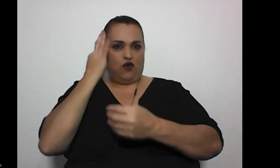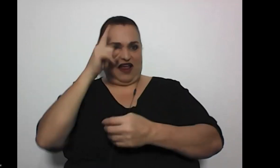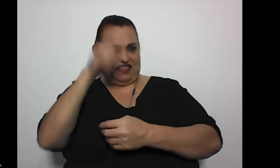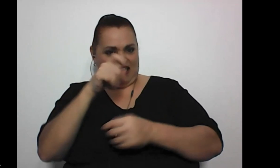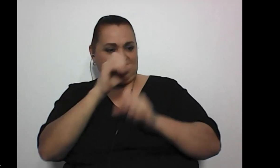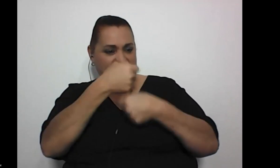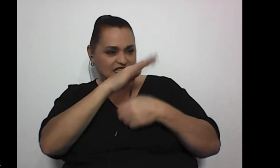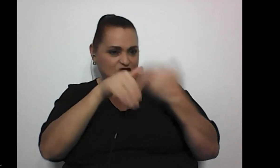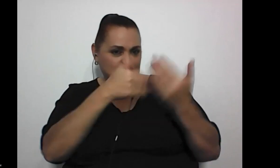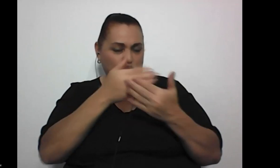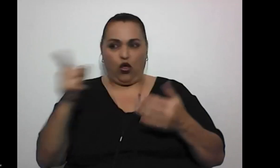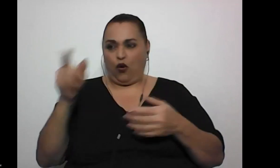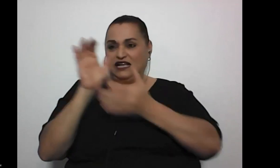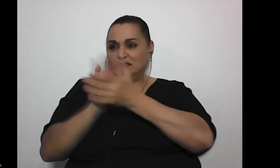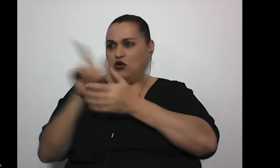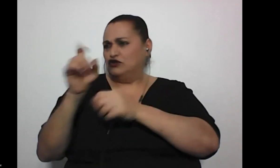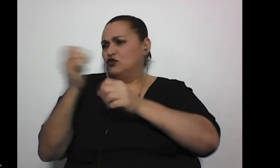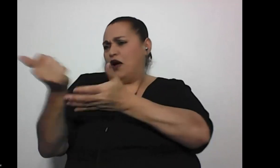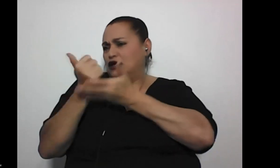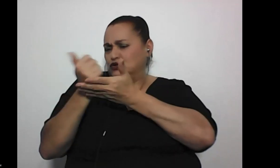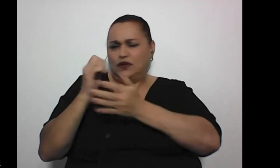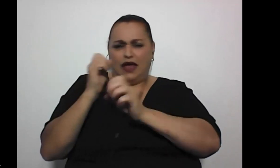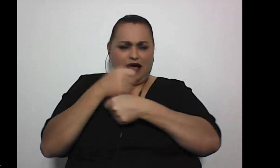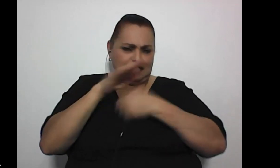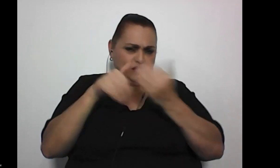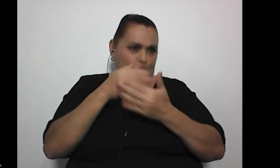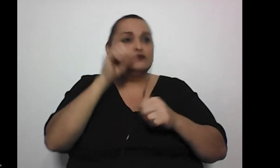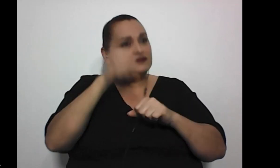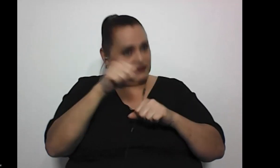hacerlo todo mi esposo es súper cargalase de todo no les voy a decir que no